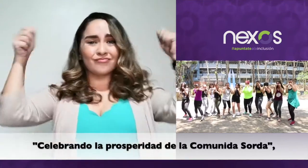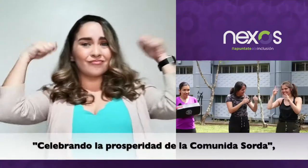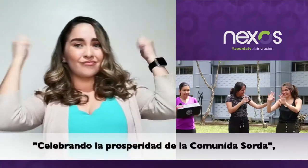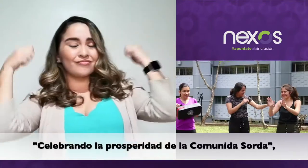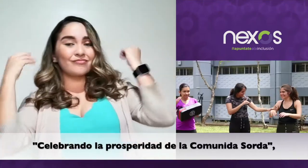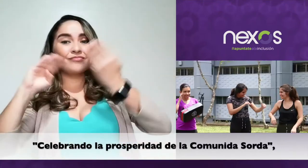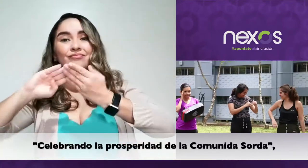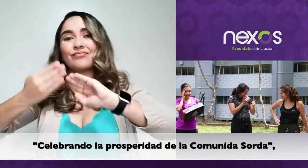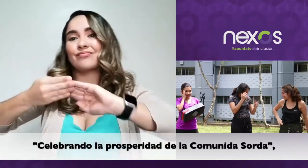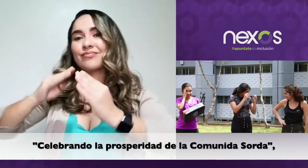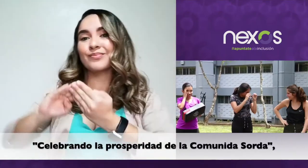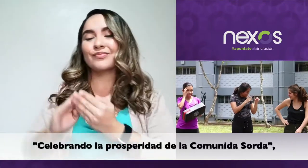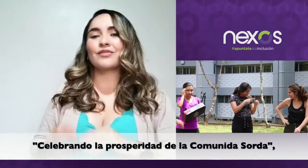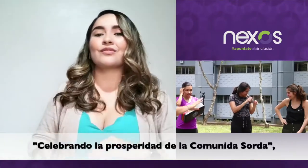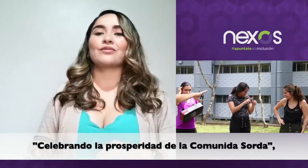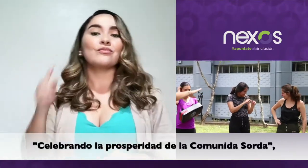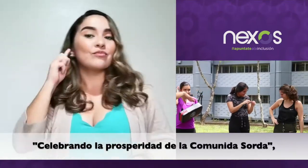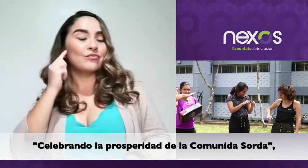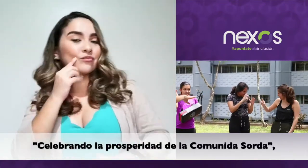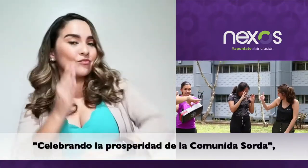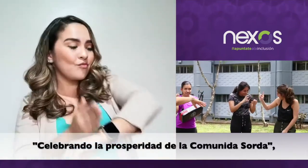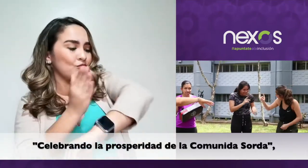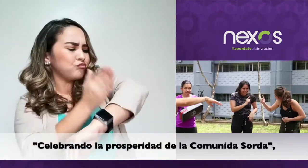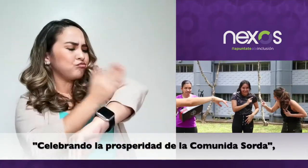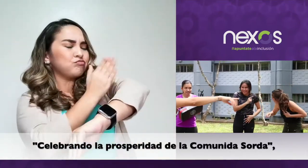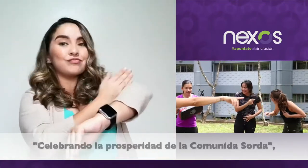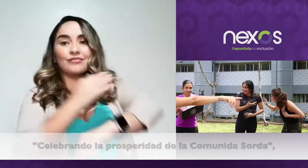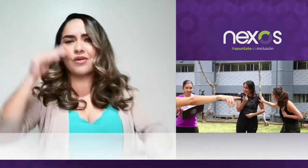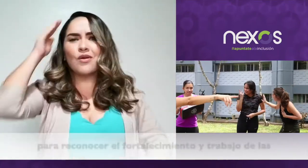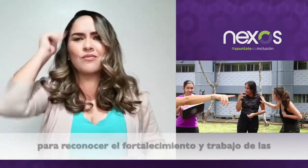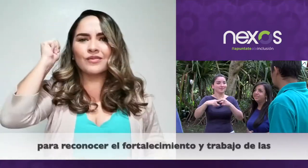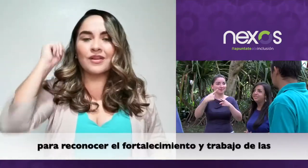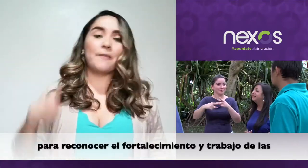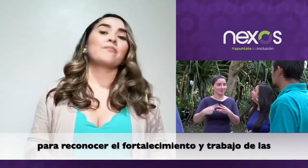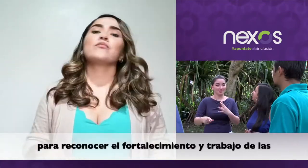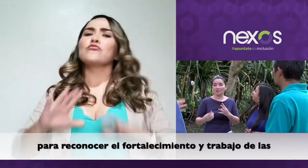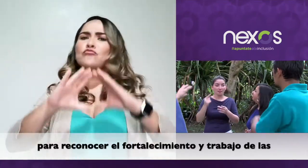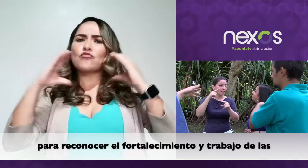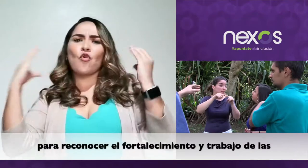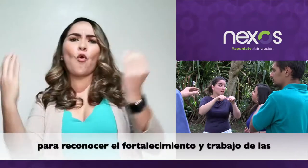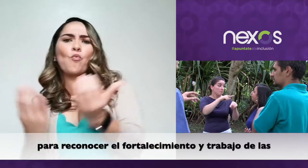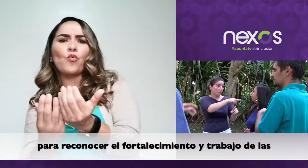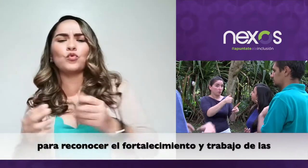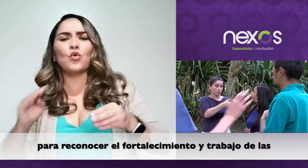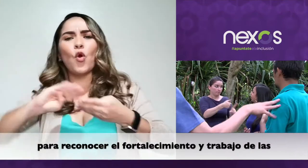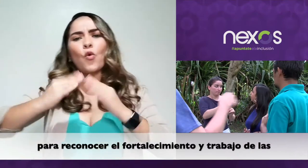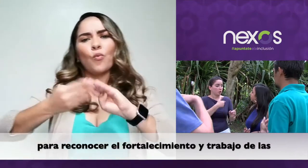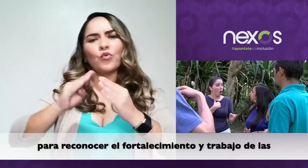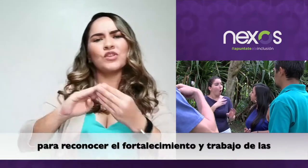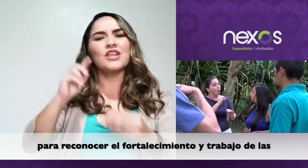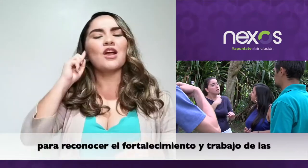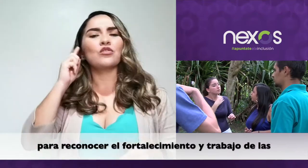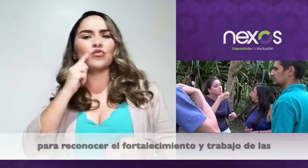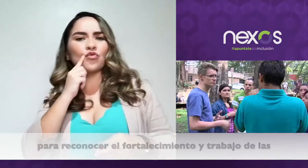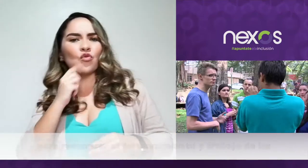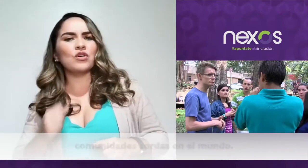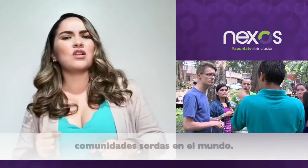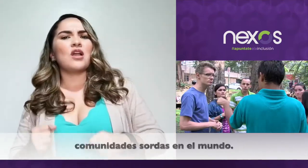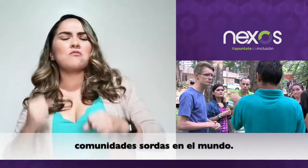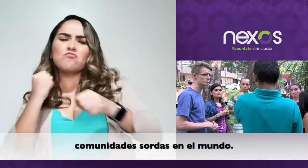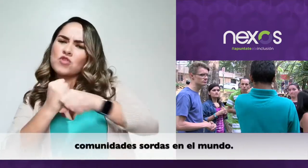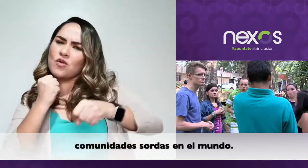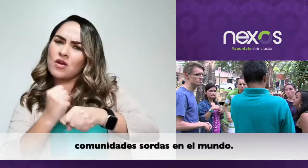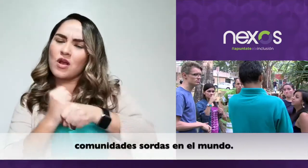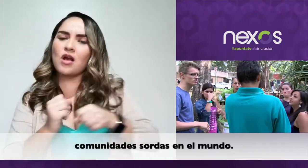Celebrando la Prosperidad de la Comunidad Sorda para reconocer el fortalecimiento y trabajo de las